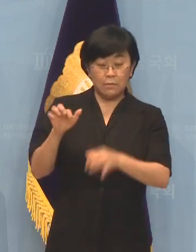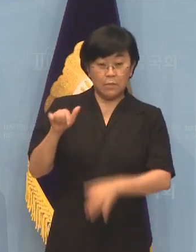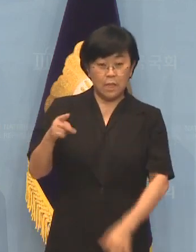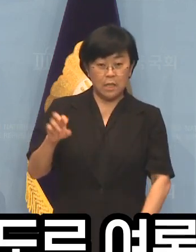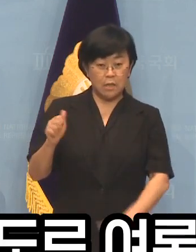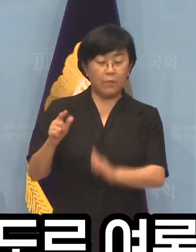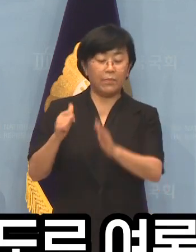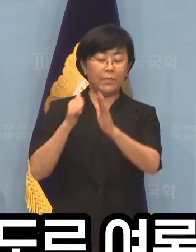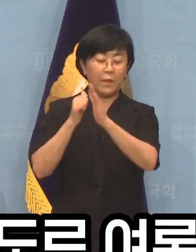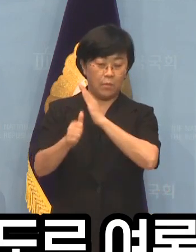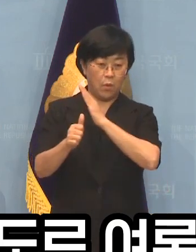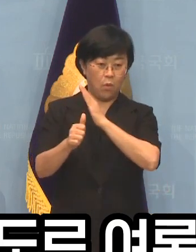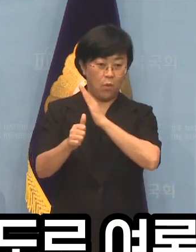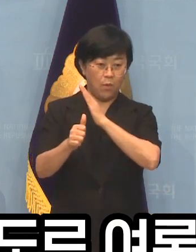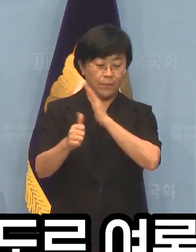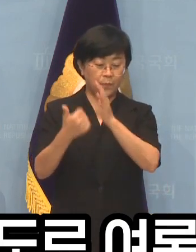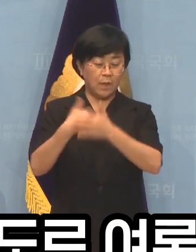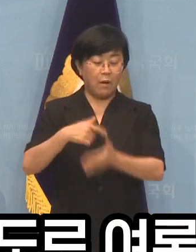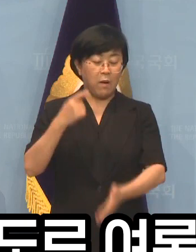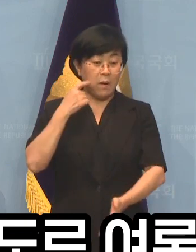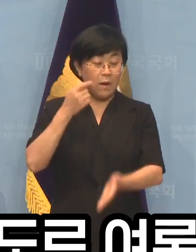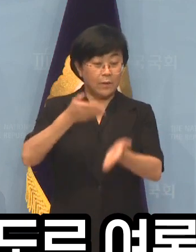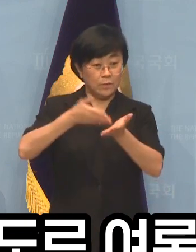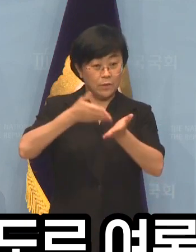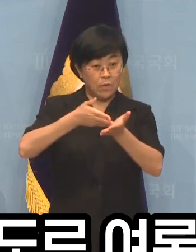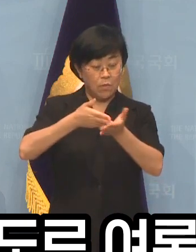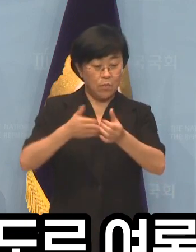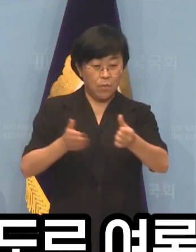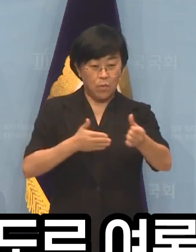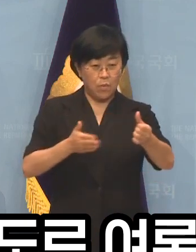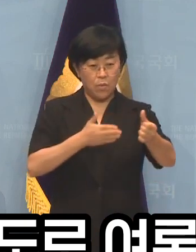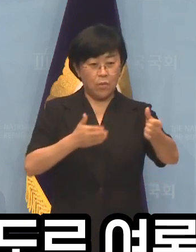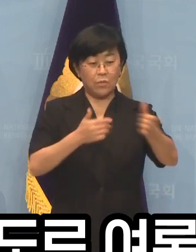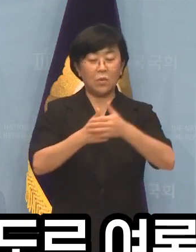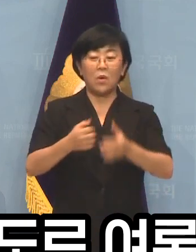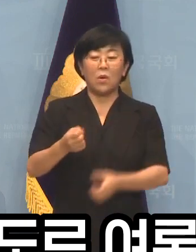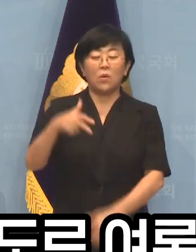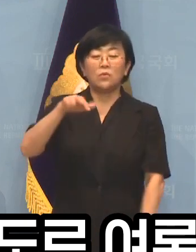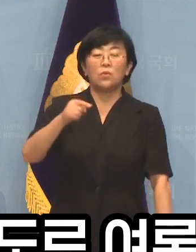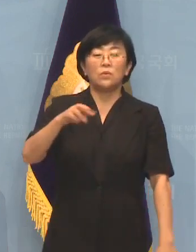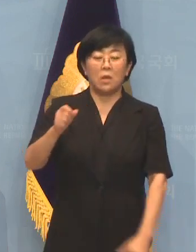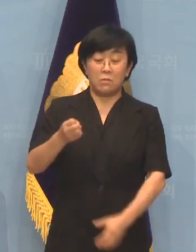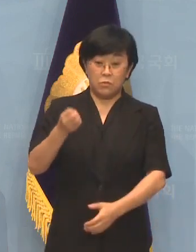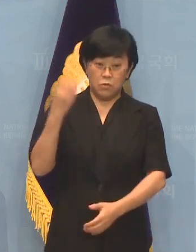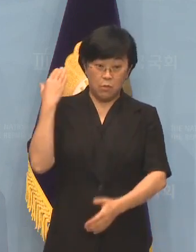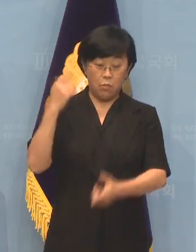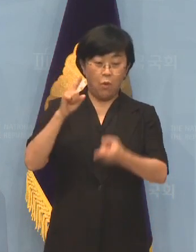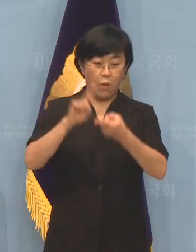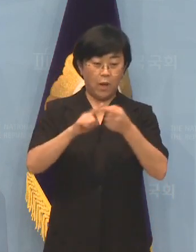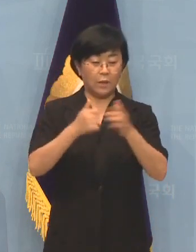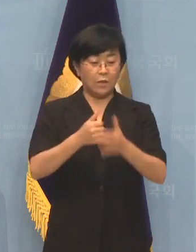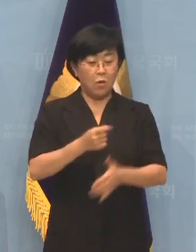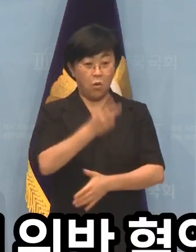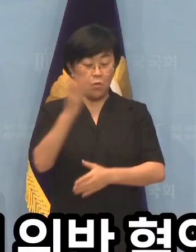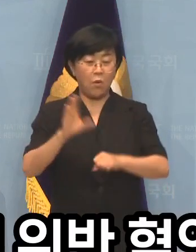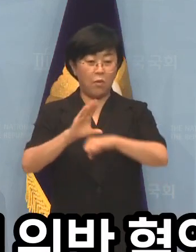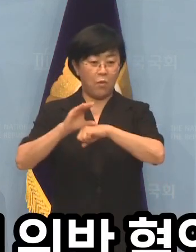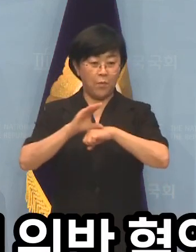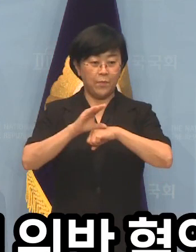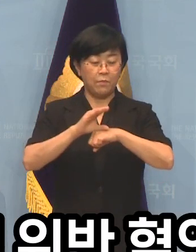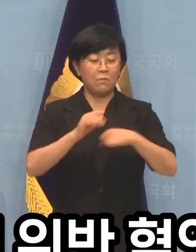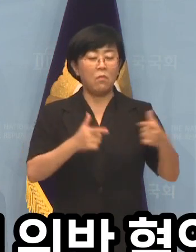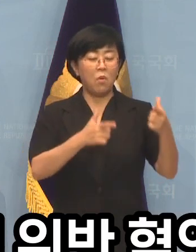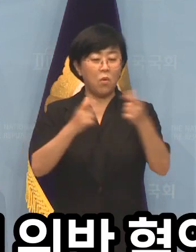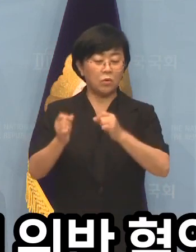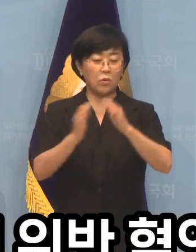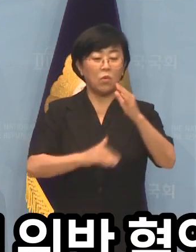원내대표와 거듭된 허위 보도로 여론을 호두하는 조선일보를 비롯한 종평 등의 언론을 모두